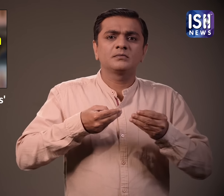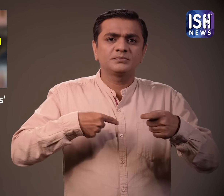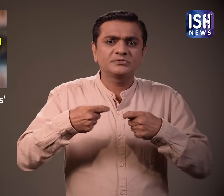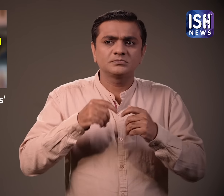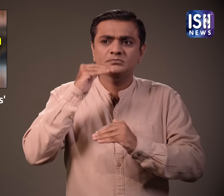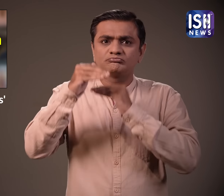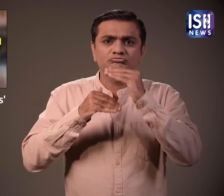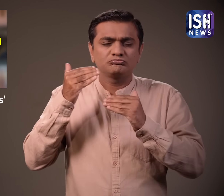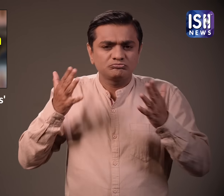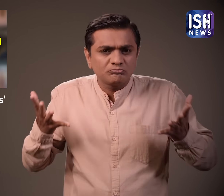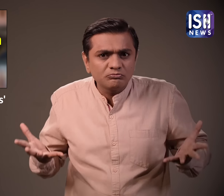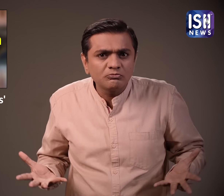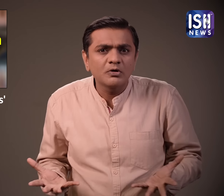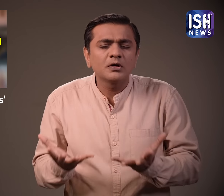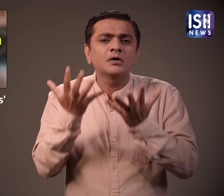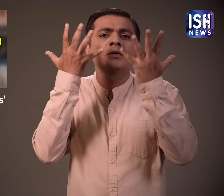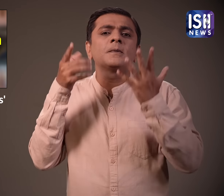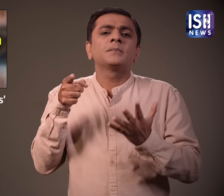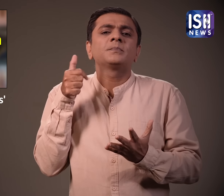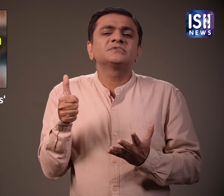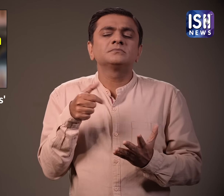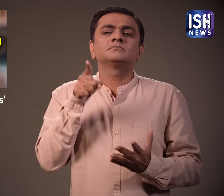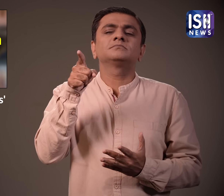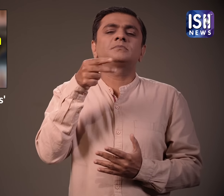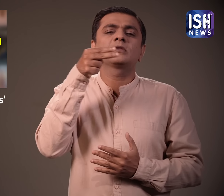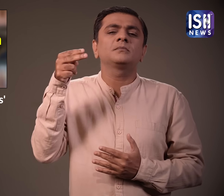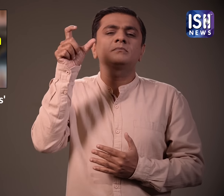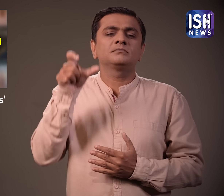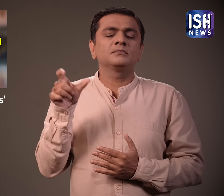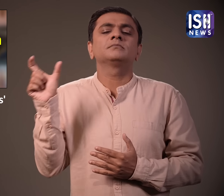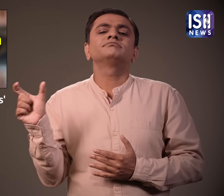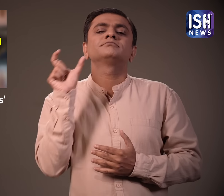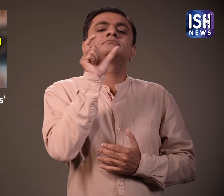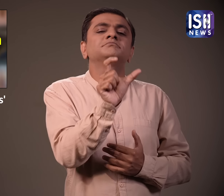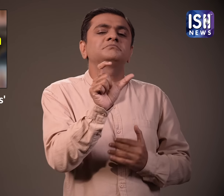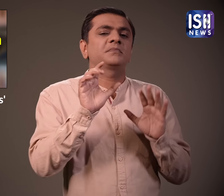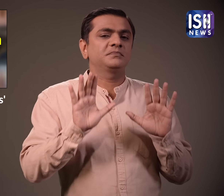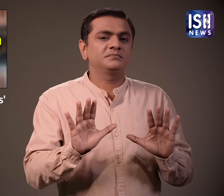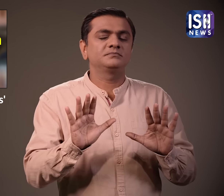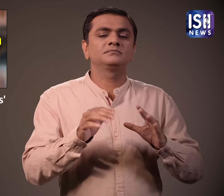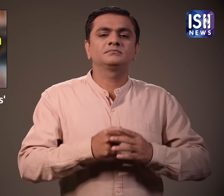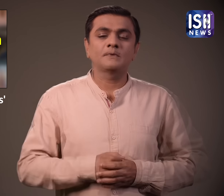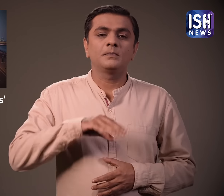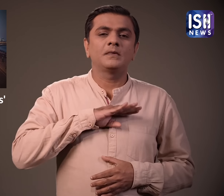और आर्थिक विकास में महत्वपूर्ण भूमिकाने भाई है। इसी कारण स्टेशन का नाम उनके नाम पर रखा गया है।